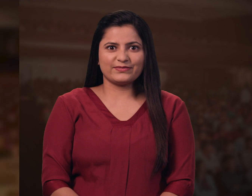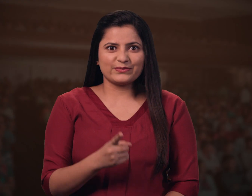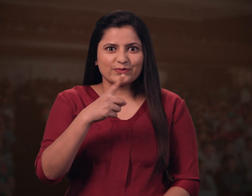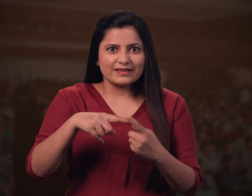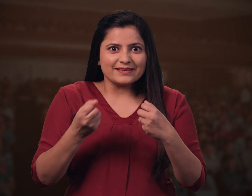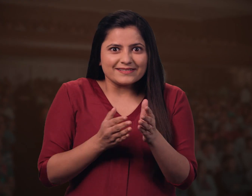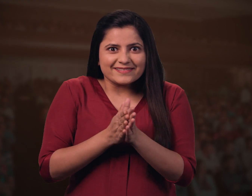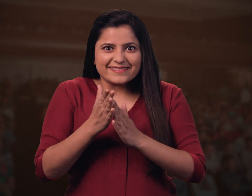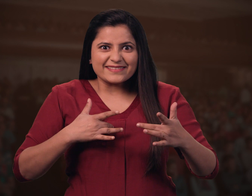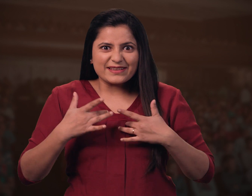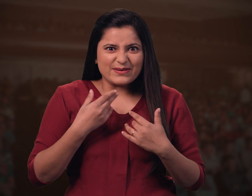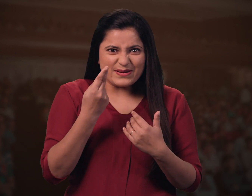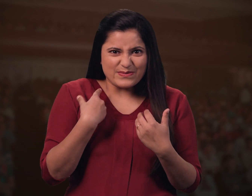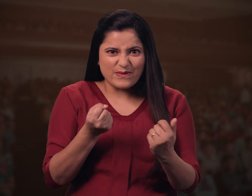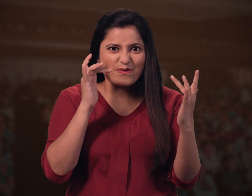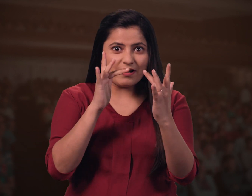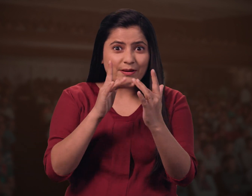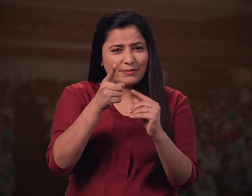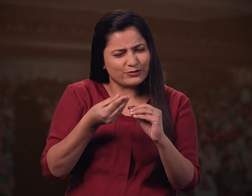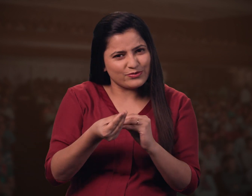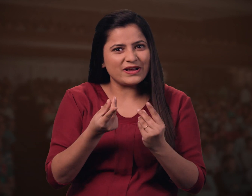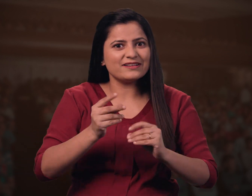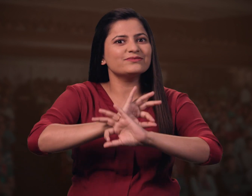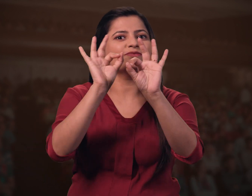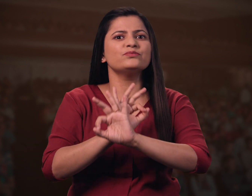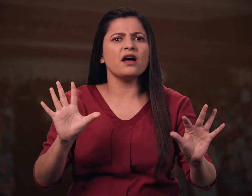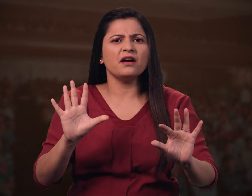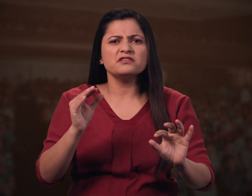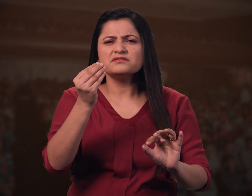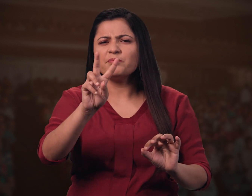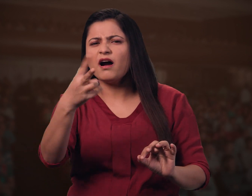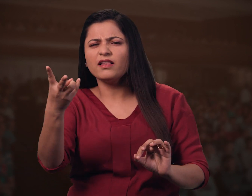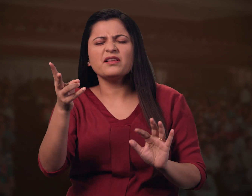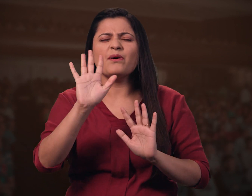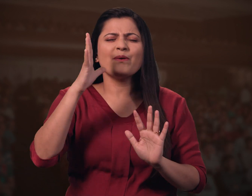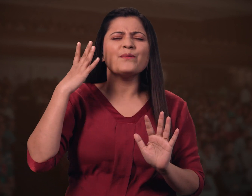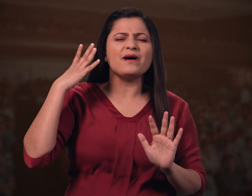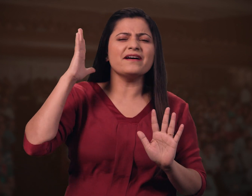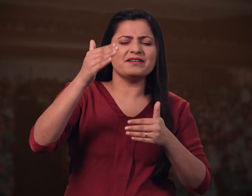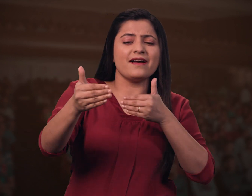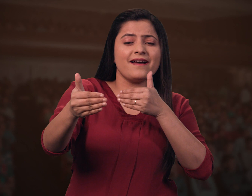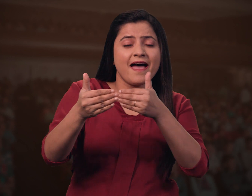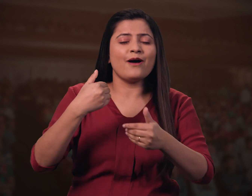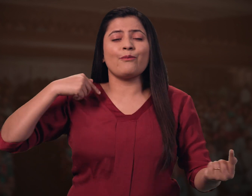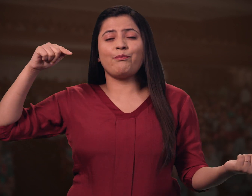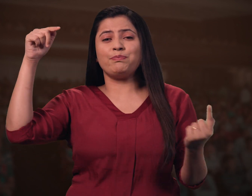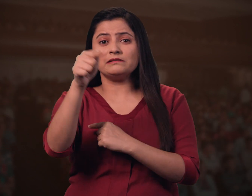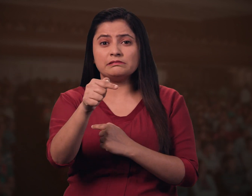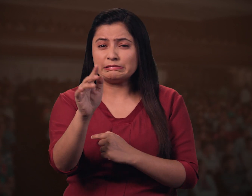ઉતાવર કરો અને તમારી ટિકીટ બુક કરો છેલી ઘડી સુદી રાન જોતા કારણ કે ટિક્ટો વે ચાઈ